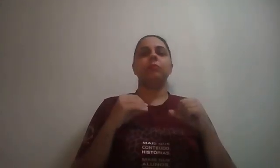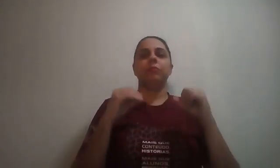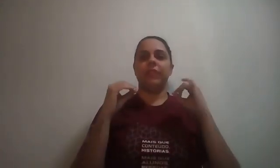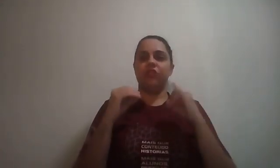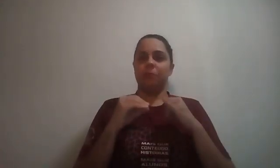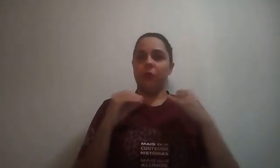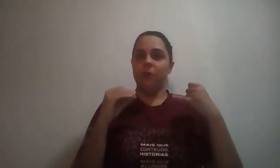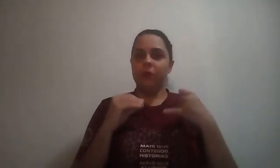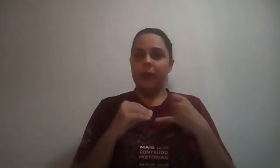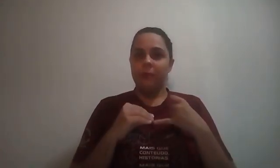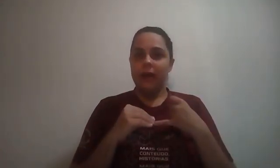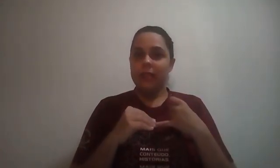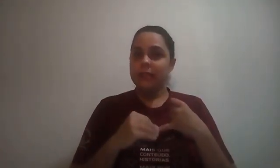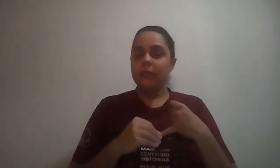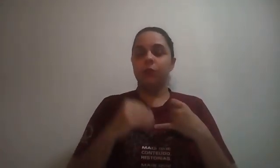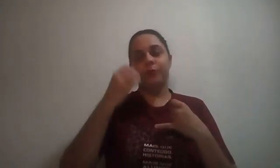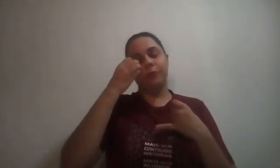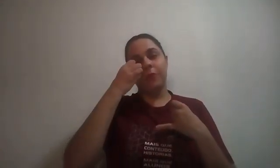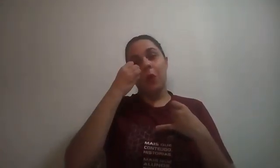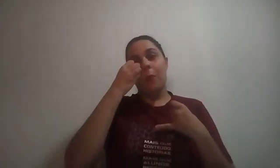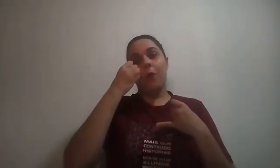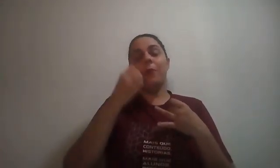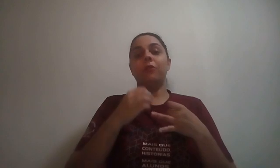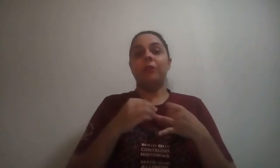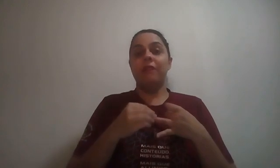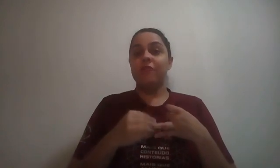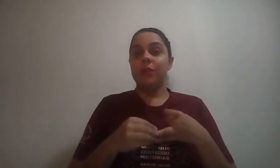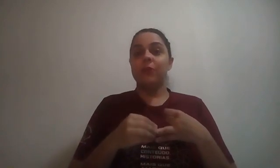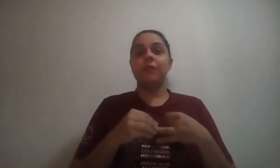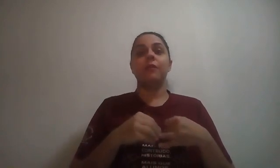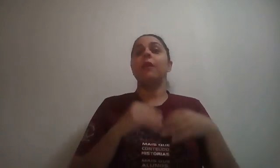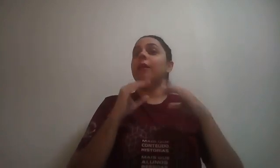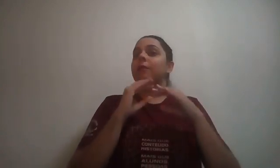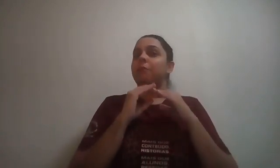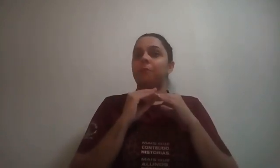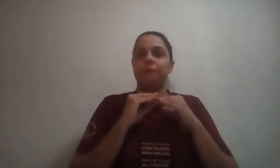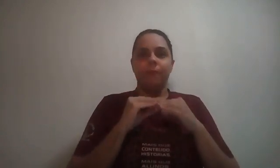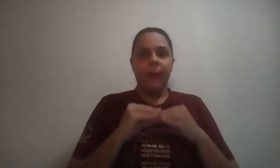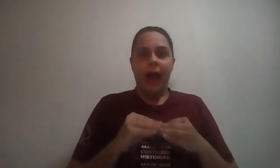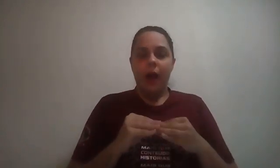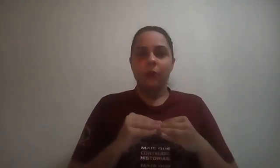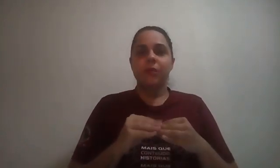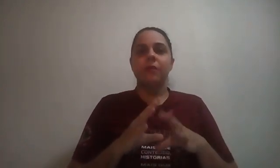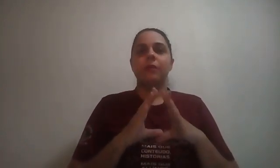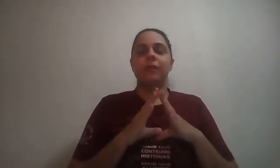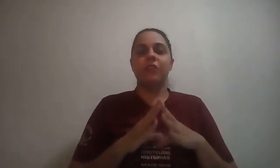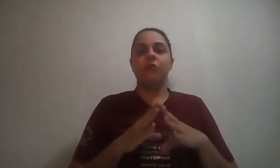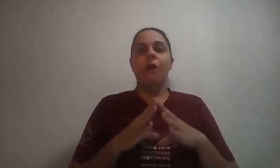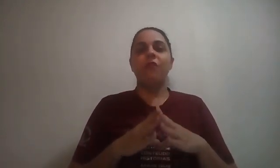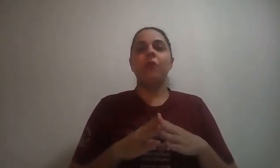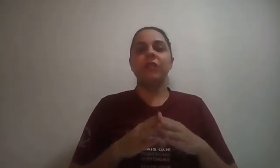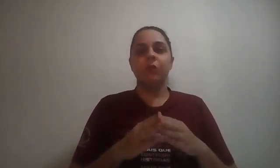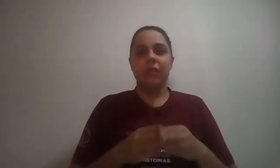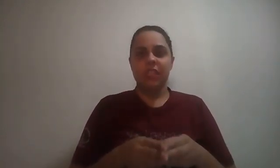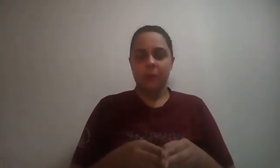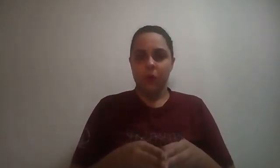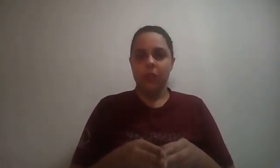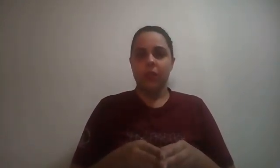seja por meio da embarcação, por meio de navios, carros, seja qual for o seu transporte,